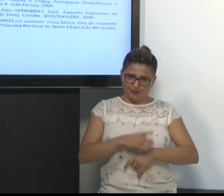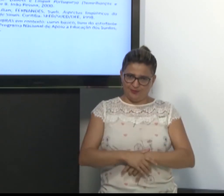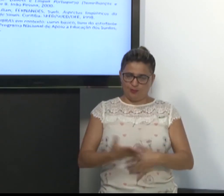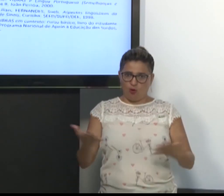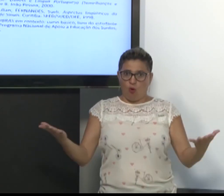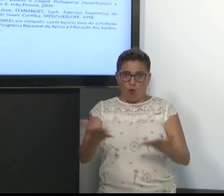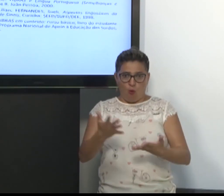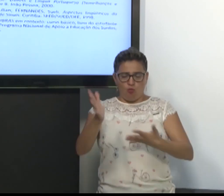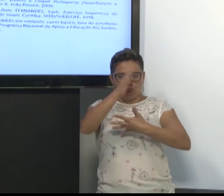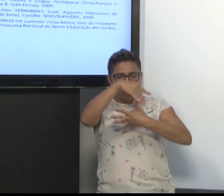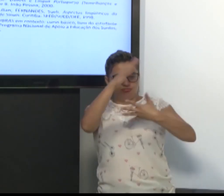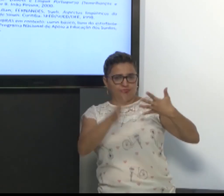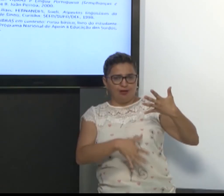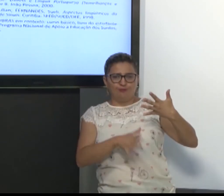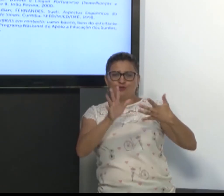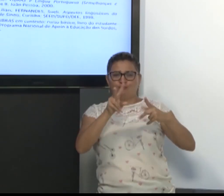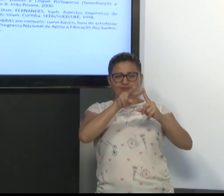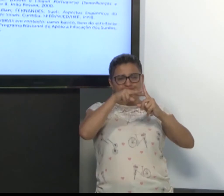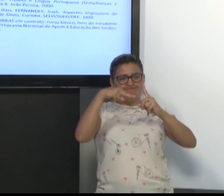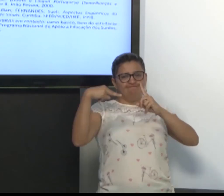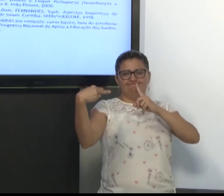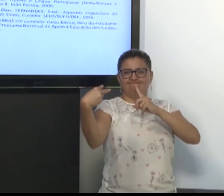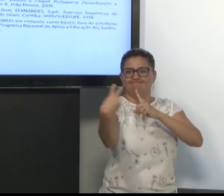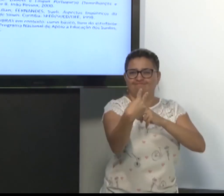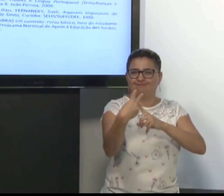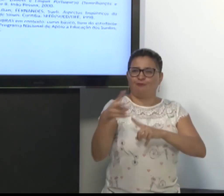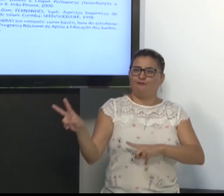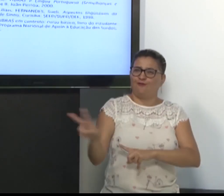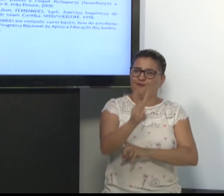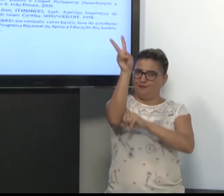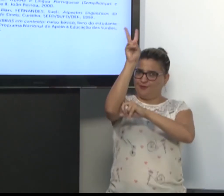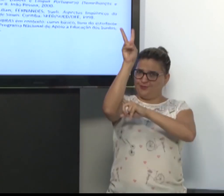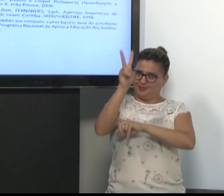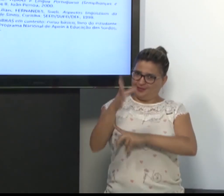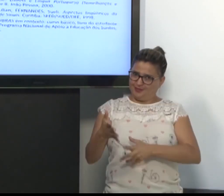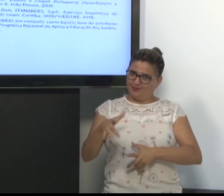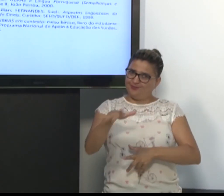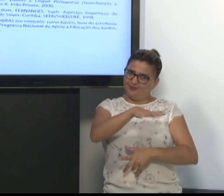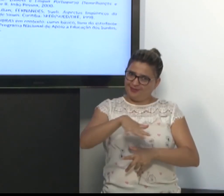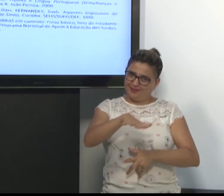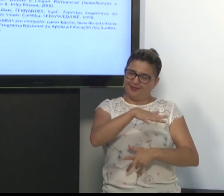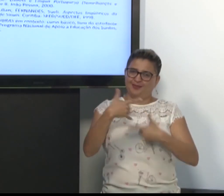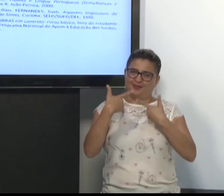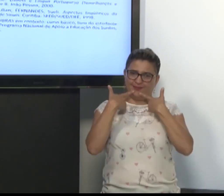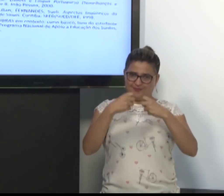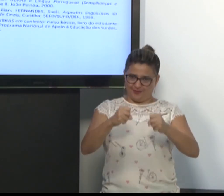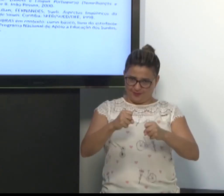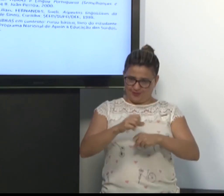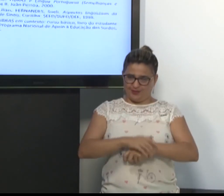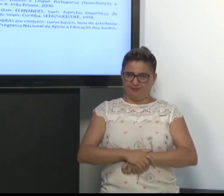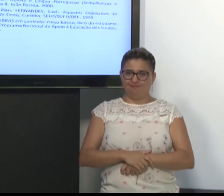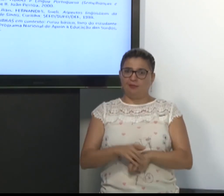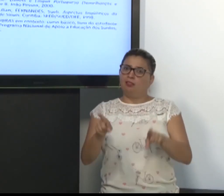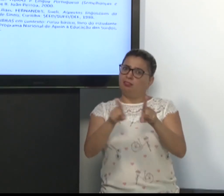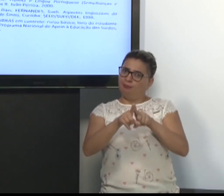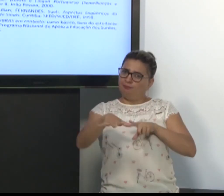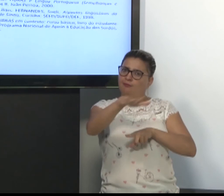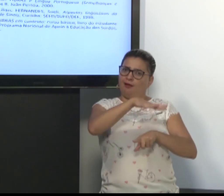Hoje, a Libras tem uma perspectiva, uma visão, muito valorizada na área de linguística. E nós queremos